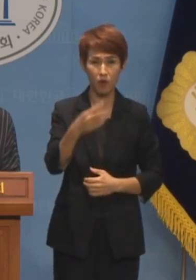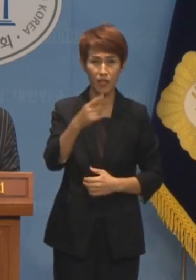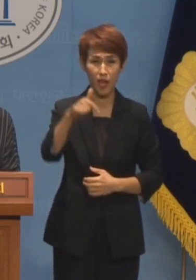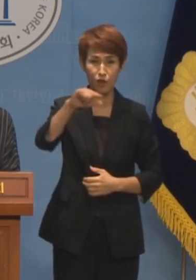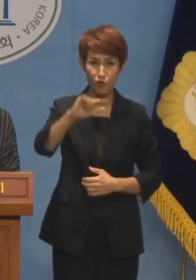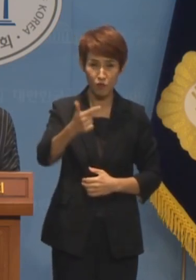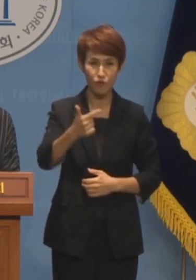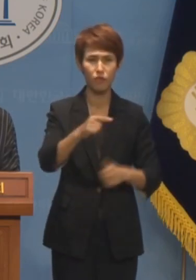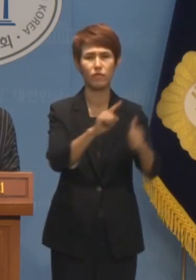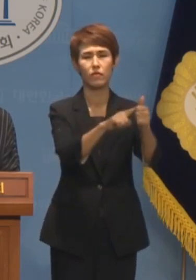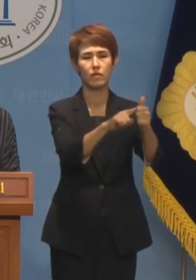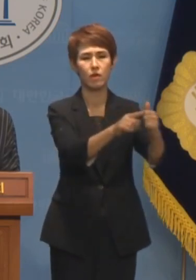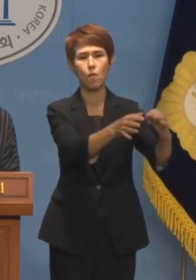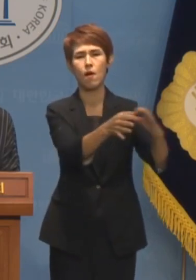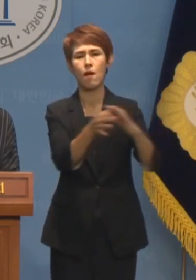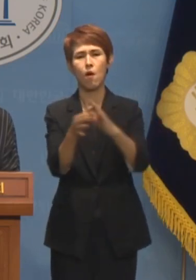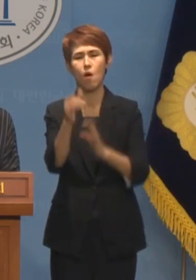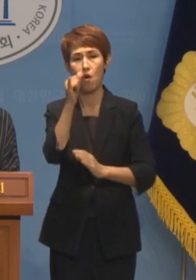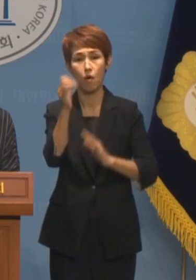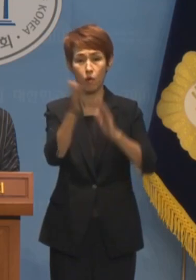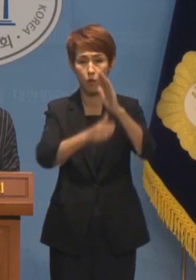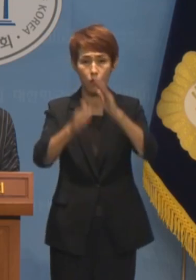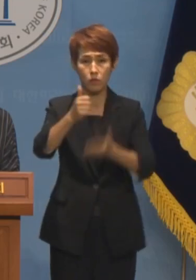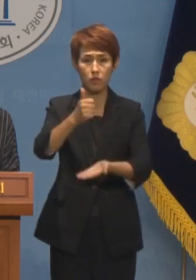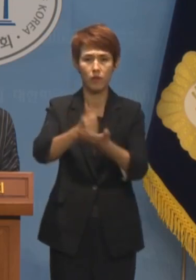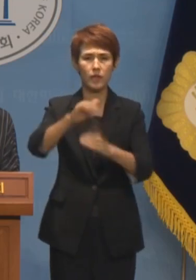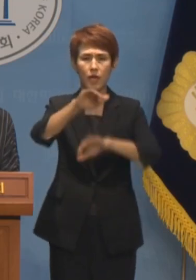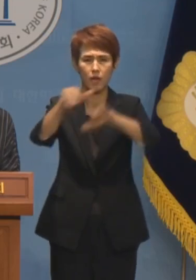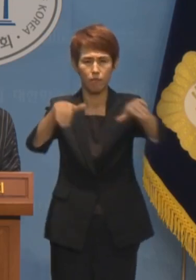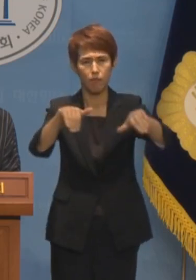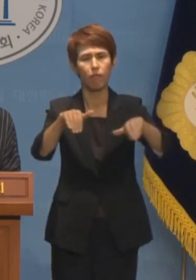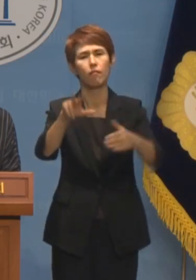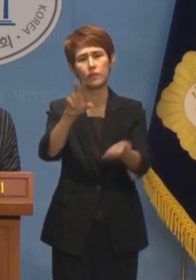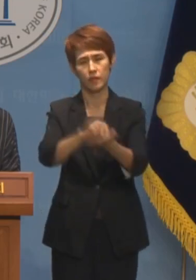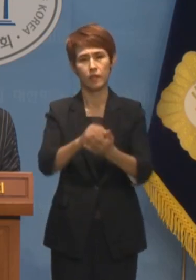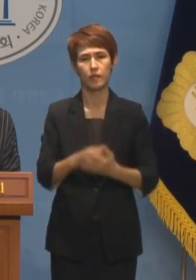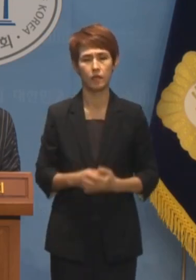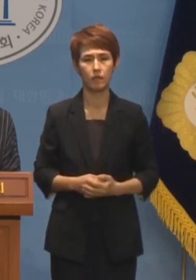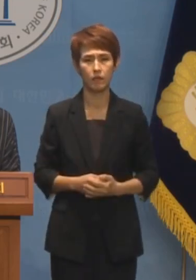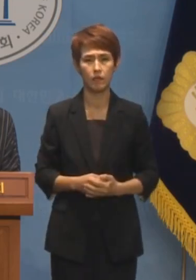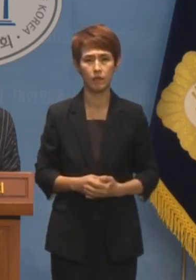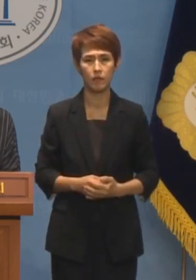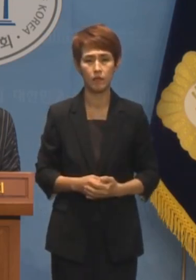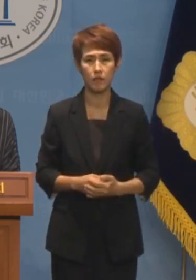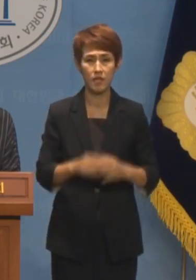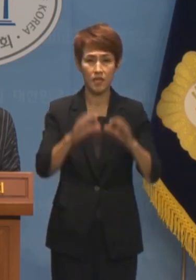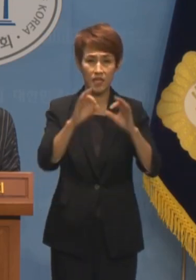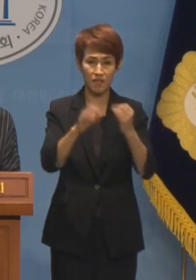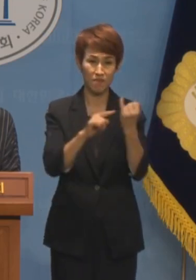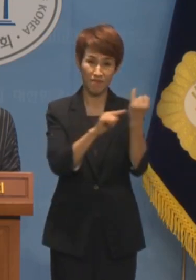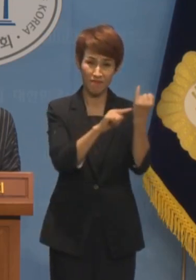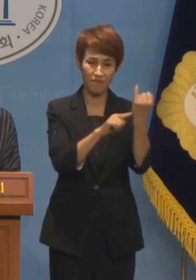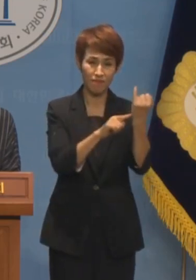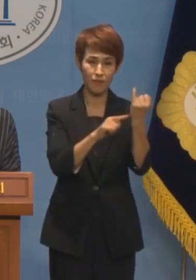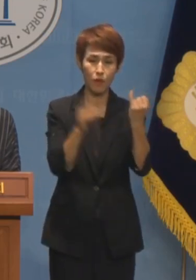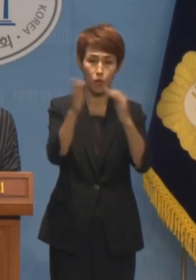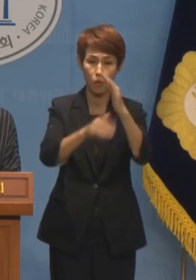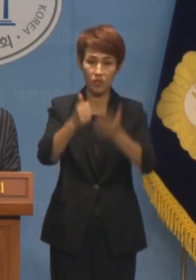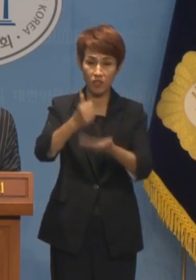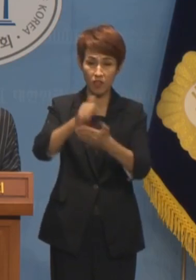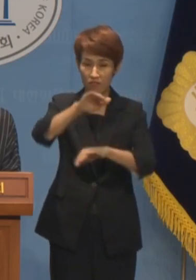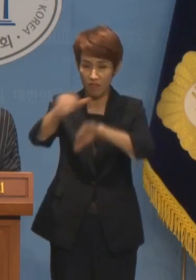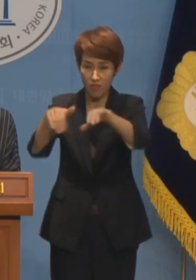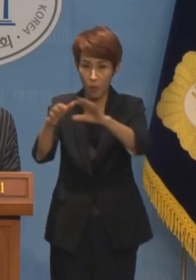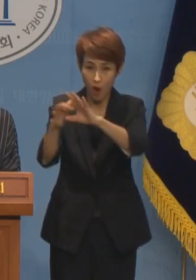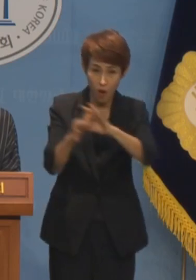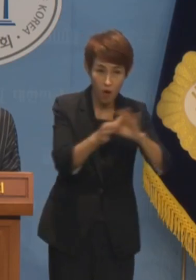인물과 연결된 공천개입 의혹입니다. 언론에 따르면 김건희 여사 공천개입 의혹에 연루된